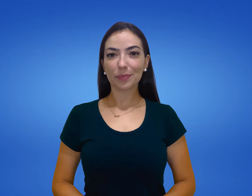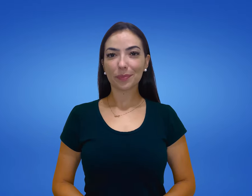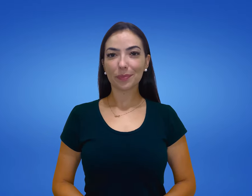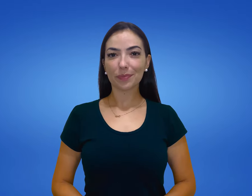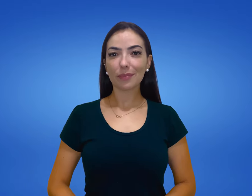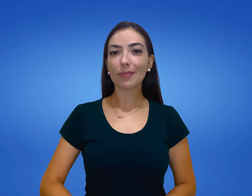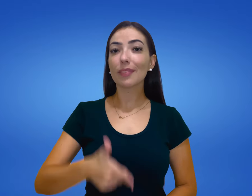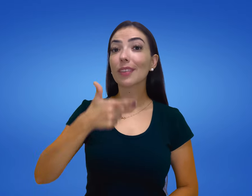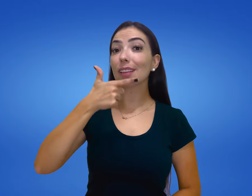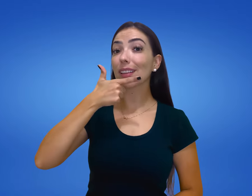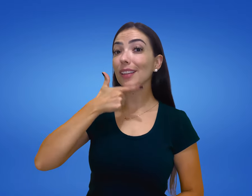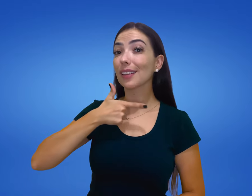Queijo